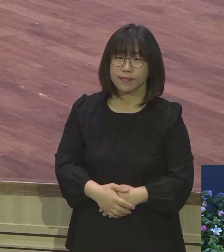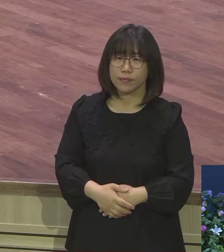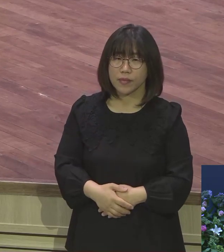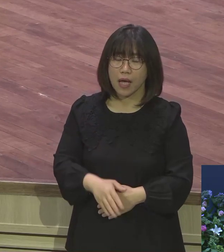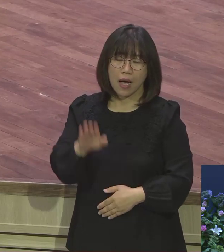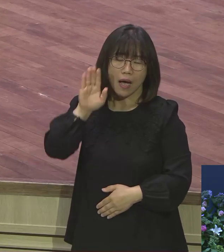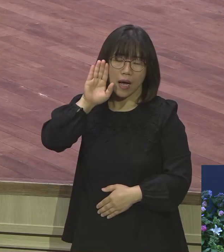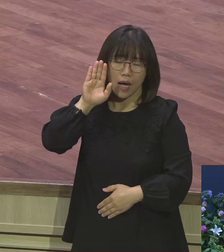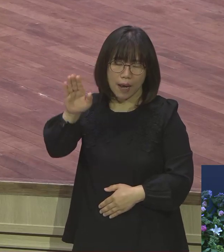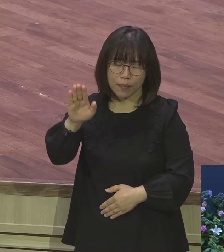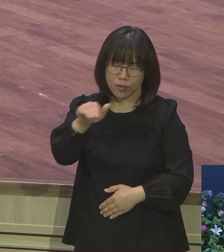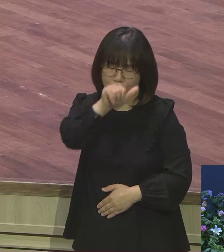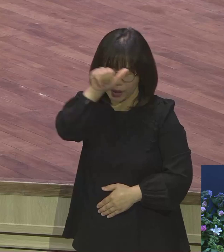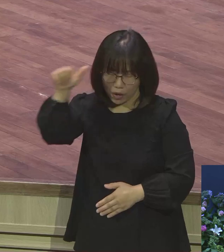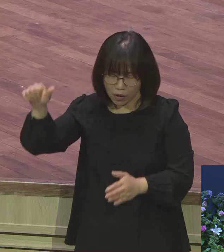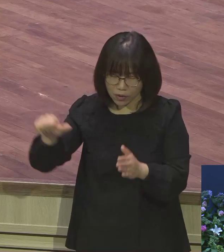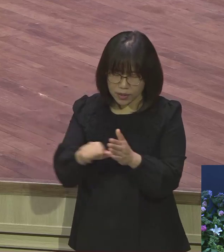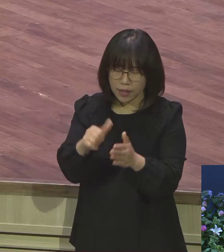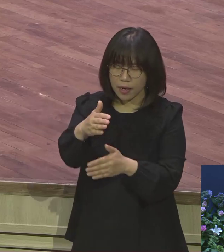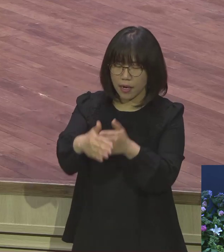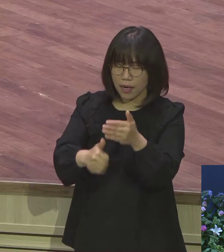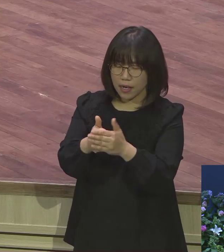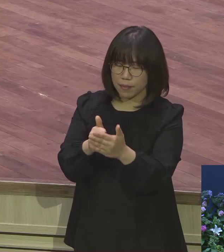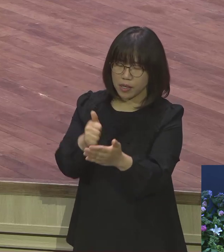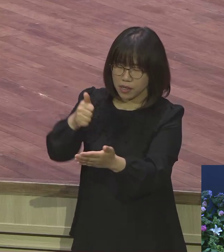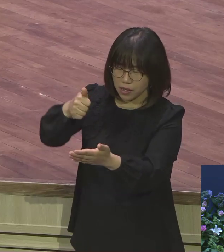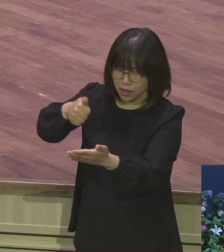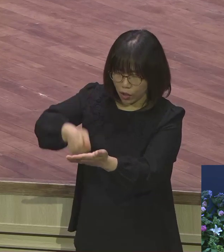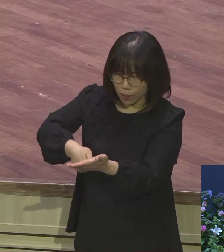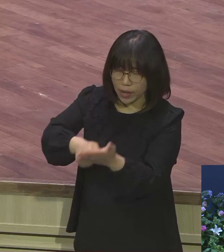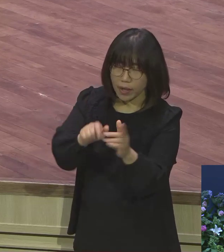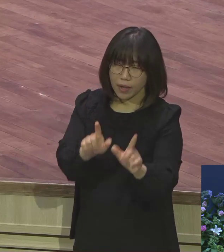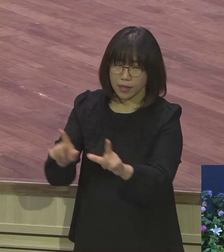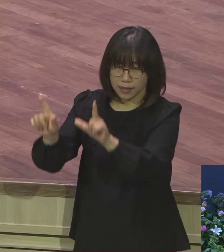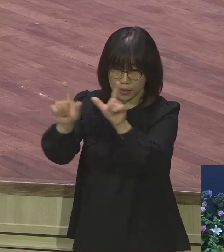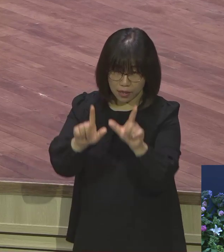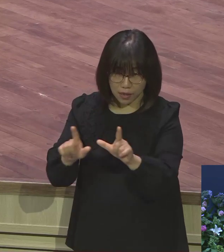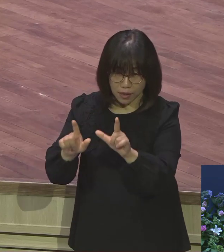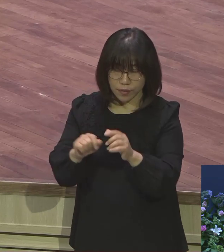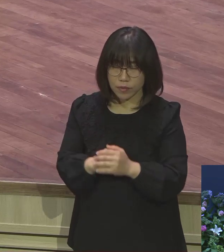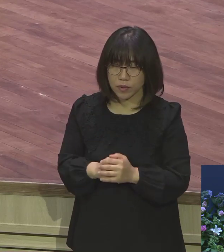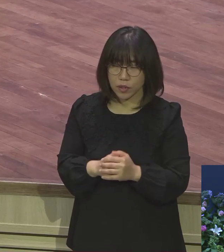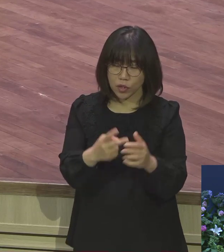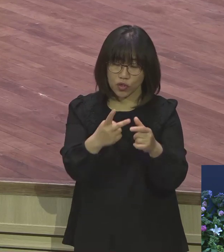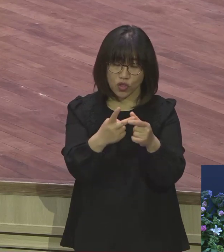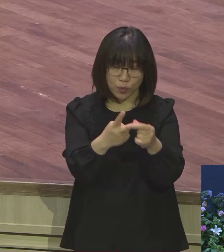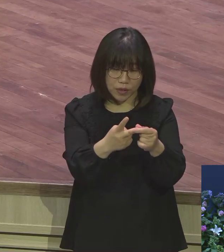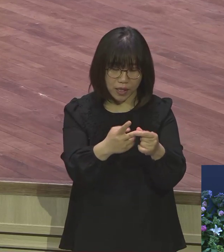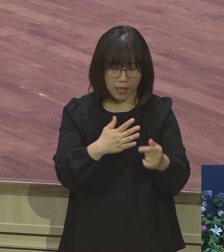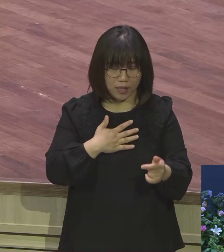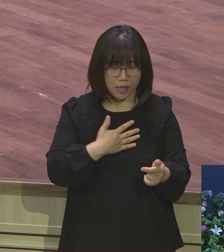삶을 사겠다 하나님을 경비하는 삶을 사겠습니다 또 하나는 자신에게 속한 모든 것이